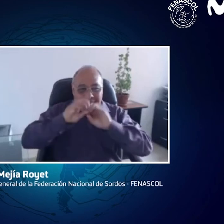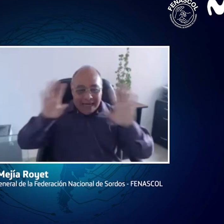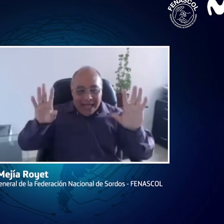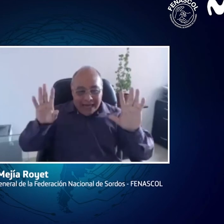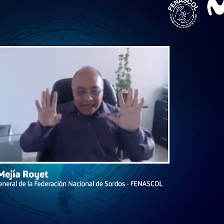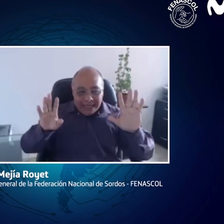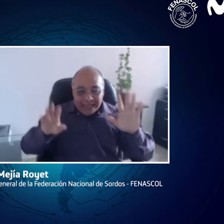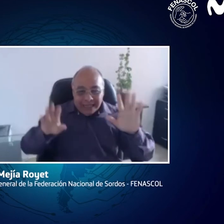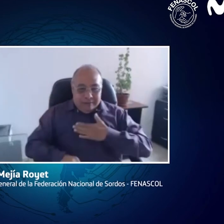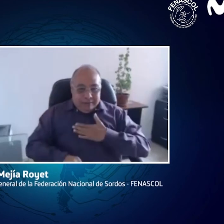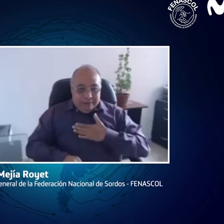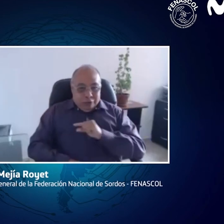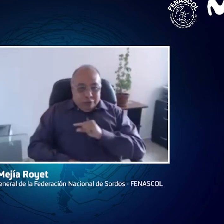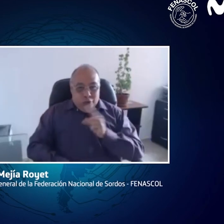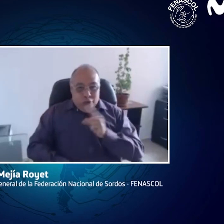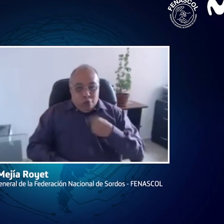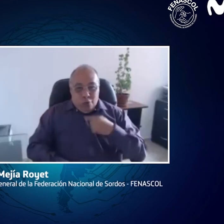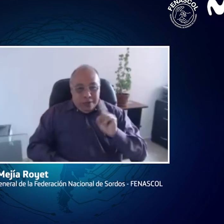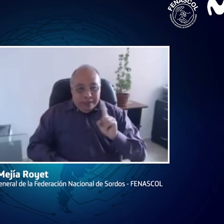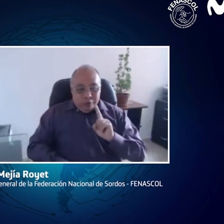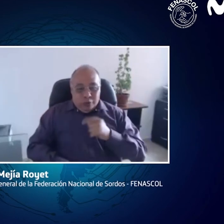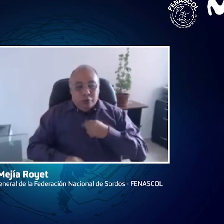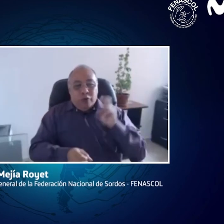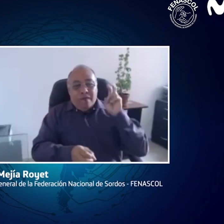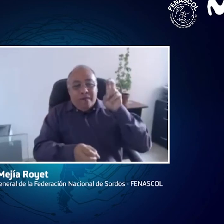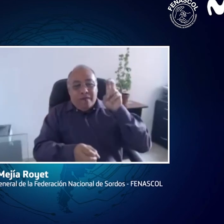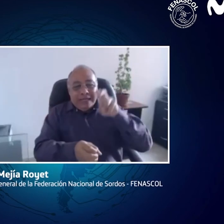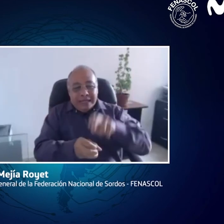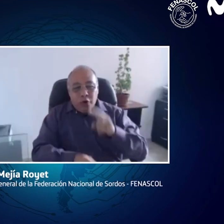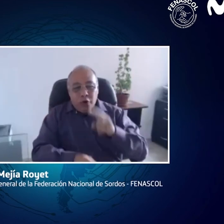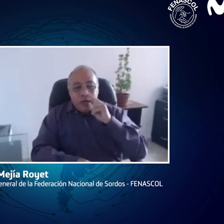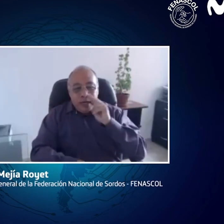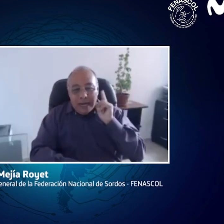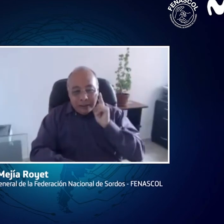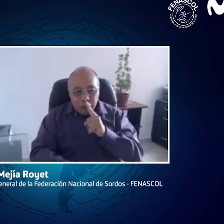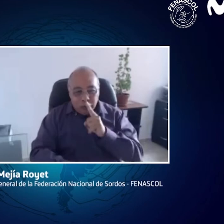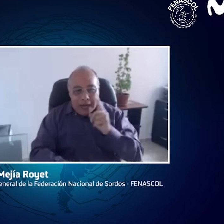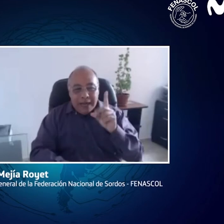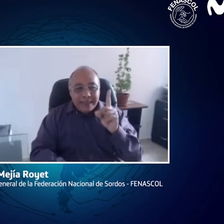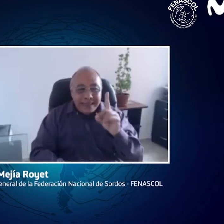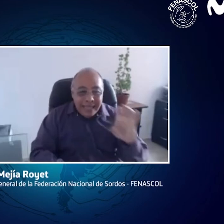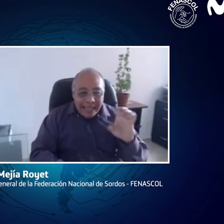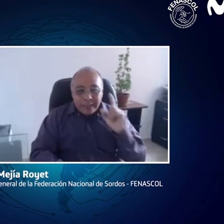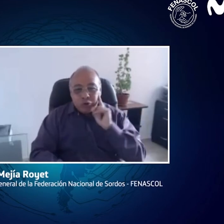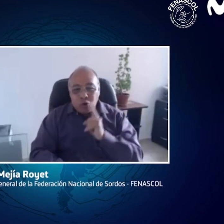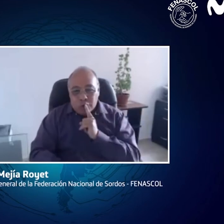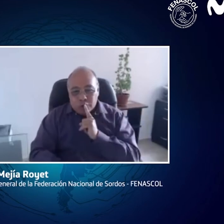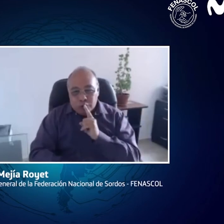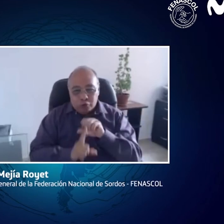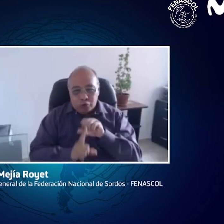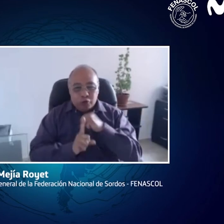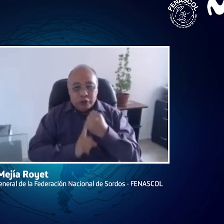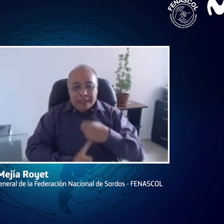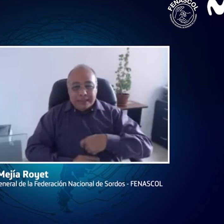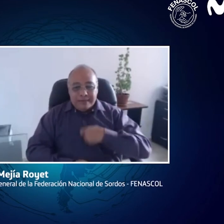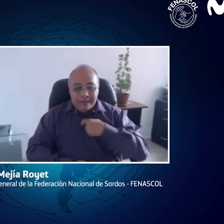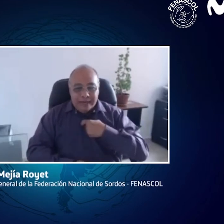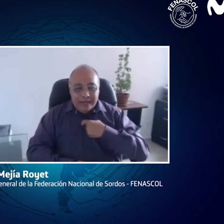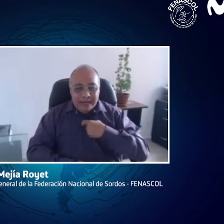del parte de INSOR, no, quisiera aclarar eso, nosotros no somos INSOR, nosotros somos la Federación Nacional de Sordos de